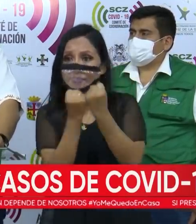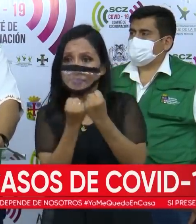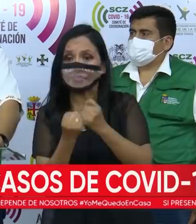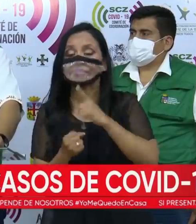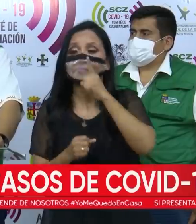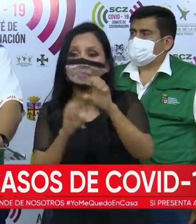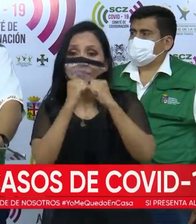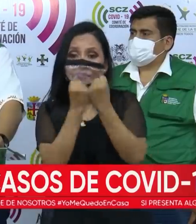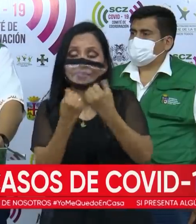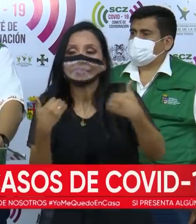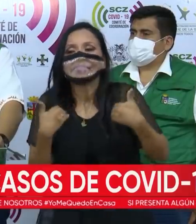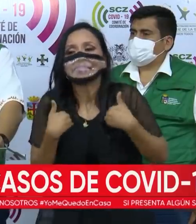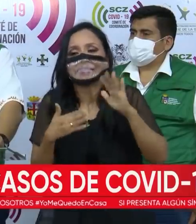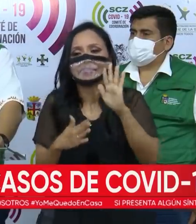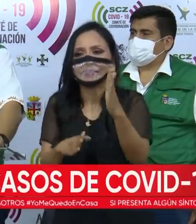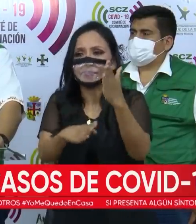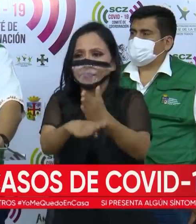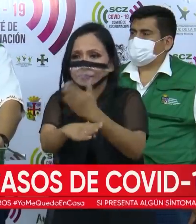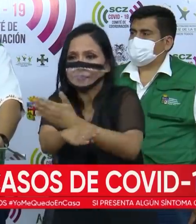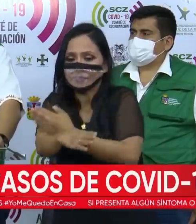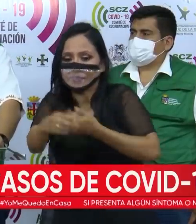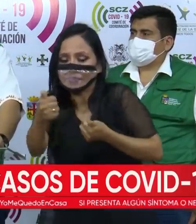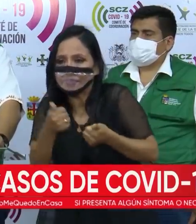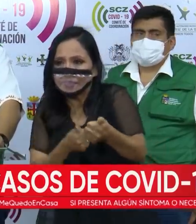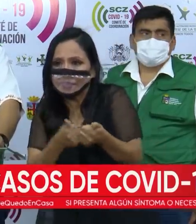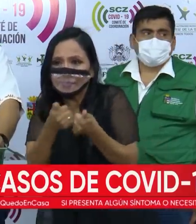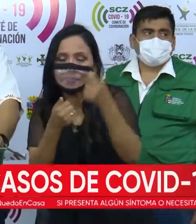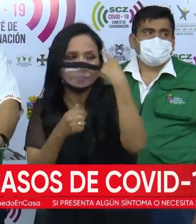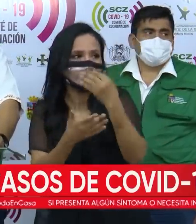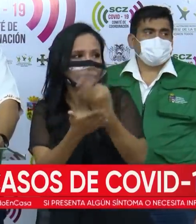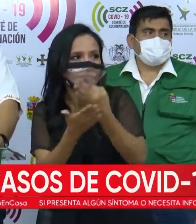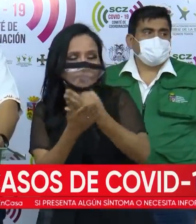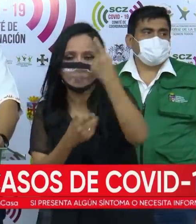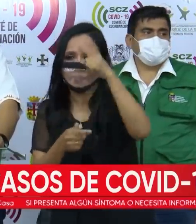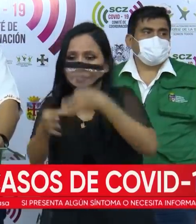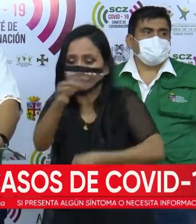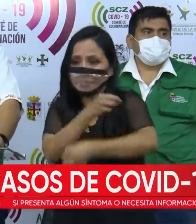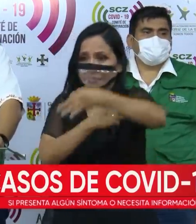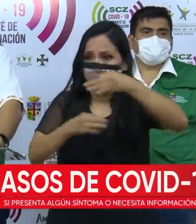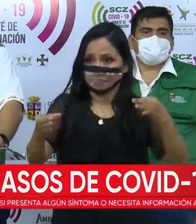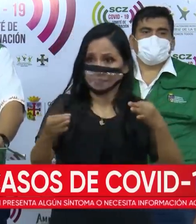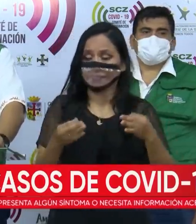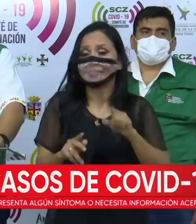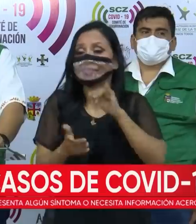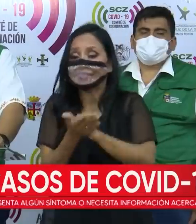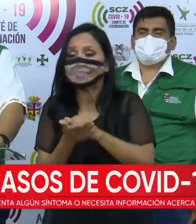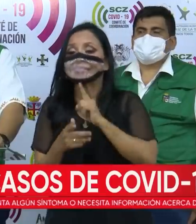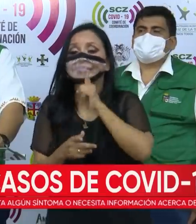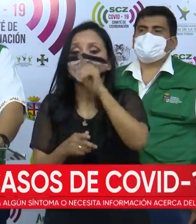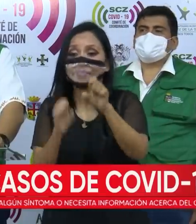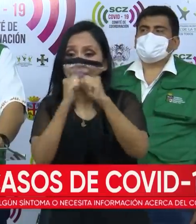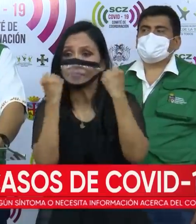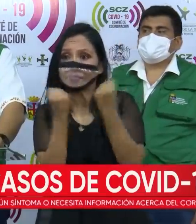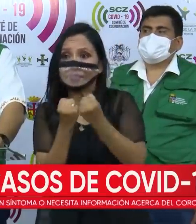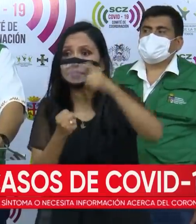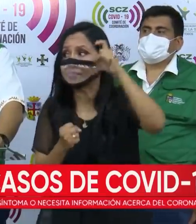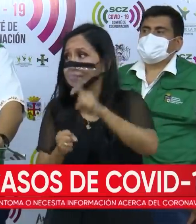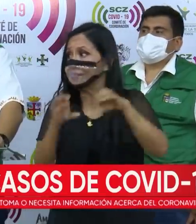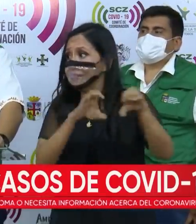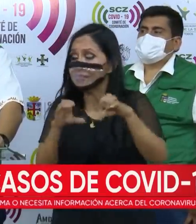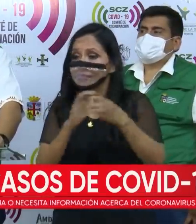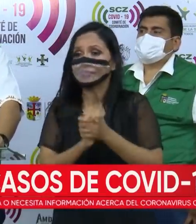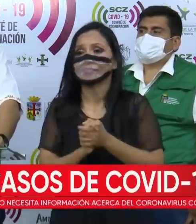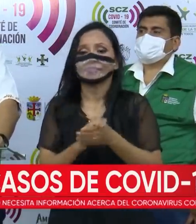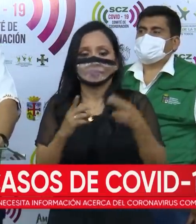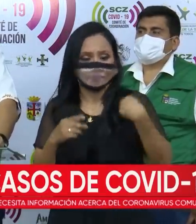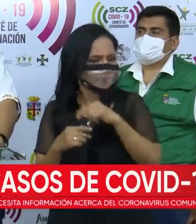seguridad social tiene sus procedimientos administrativos y financieros para hacer la devolución respectiva. Es algo que la seguridad social debe hacerlo, vamos